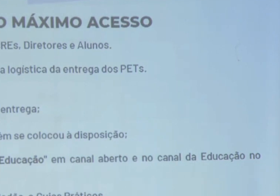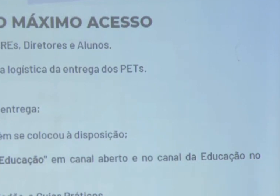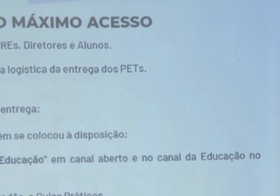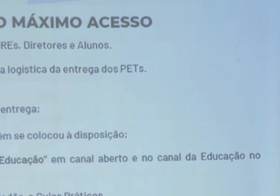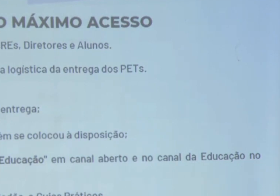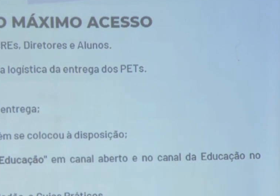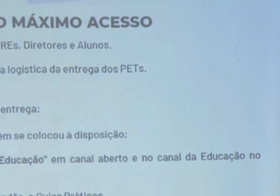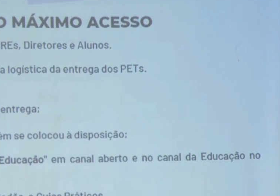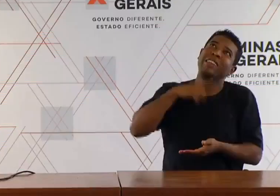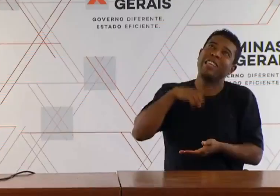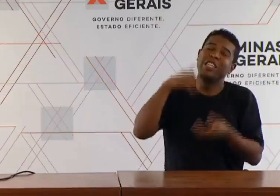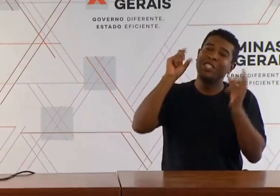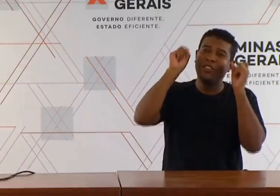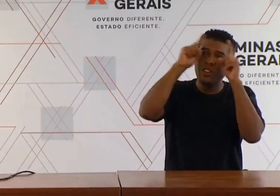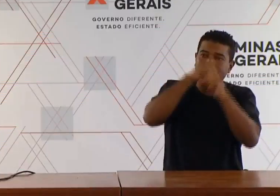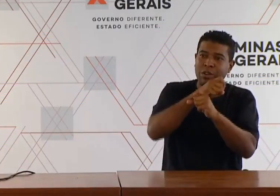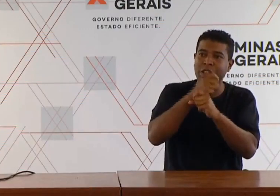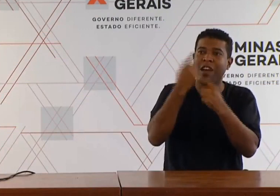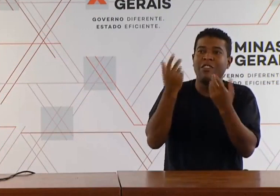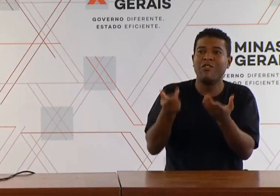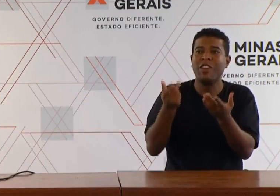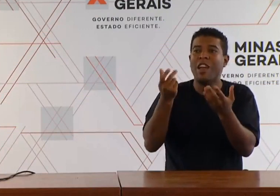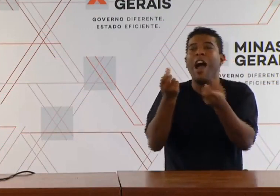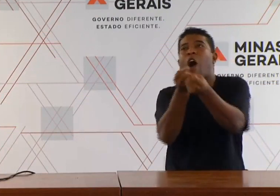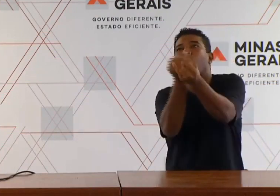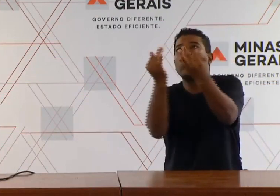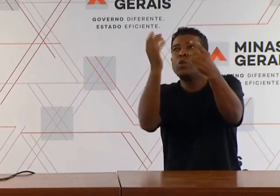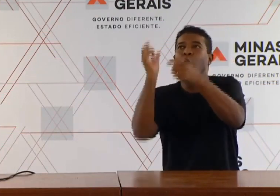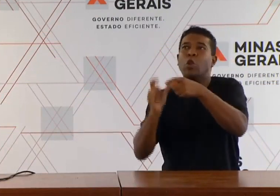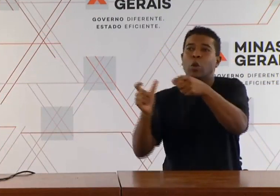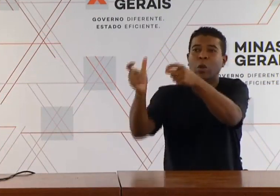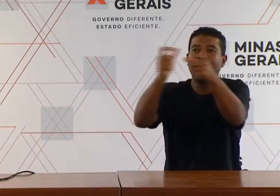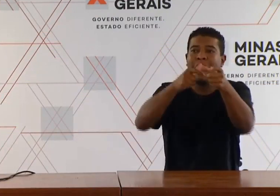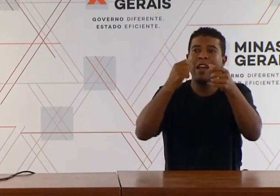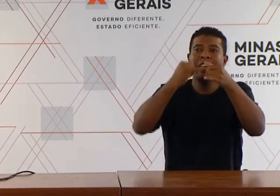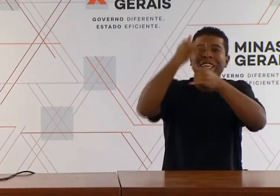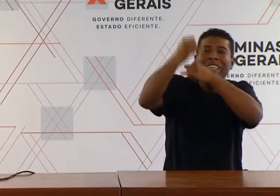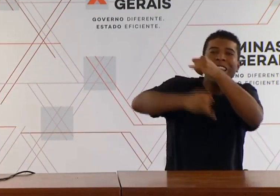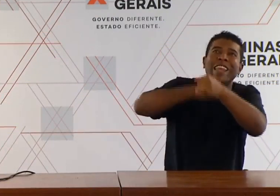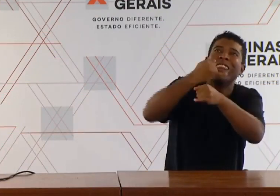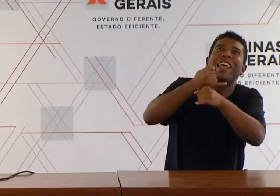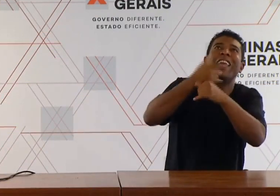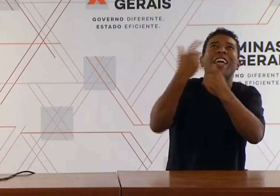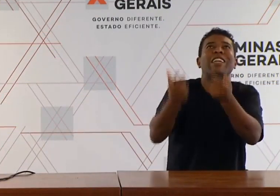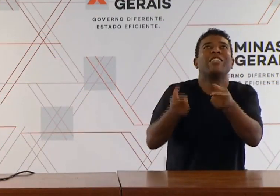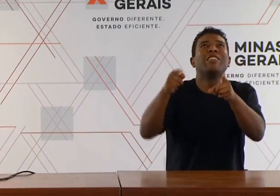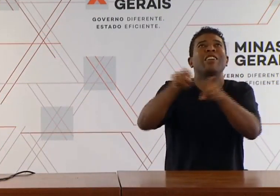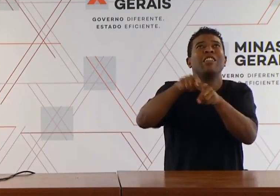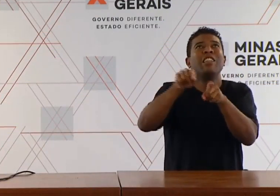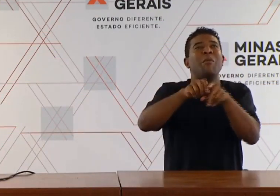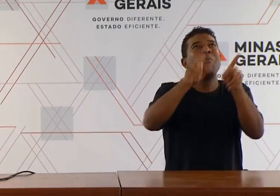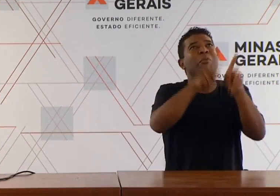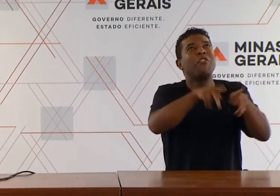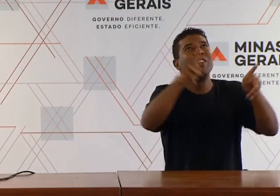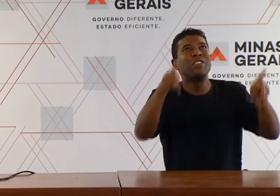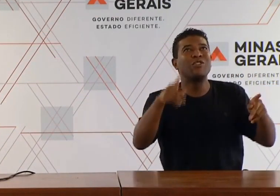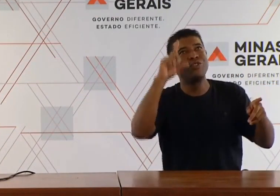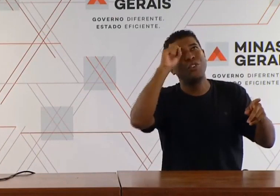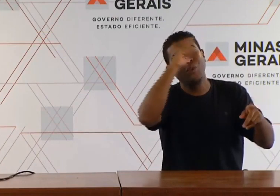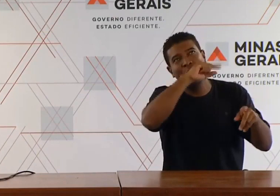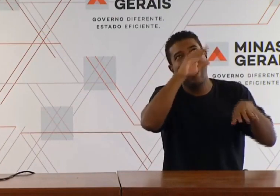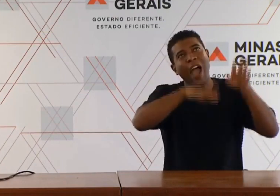internet, a uso, a questão social dos nossos alunos e dos nossos professores. E o que eu tenho a dizer a vocês é que a gente